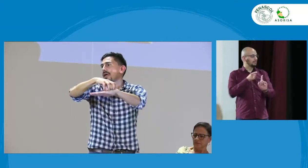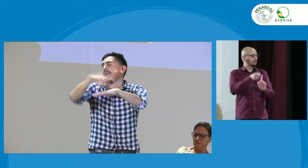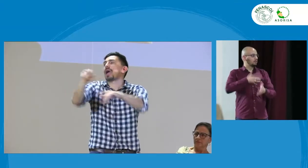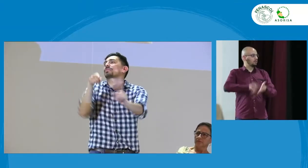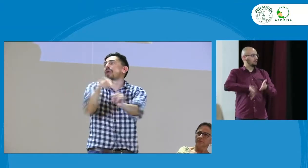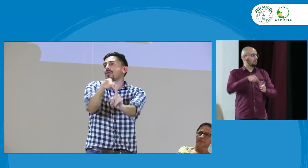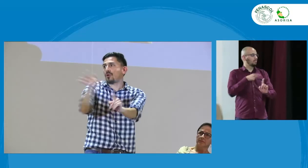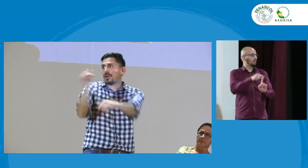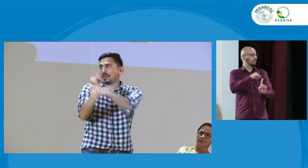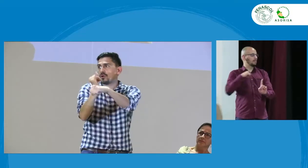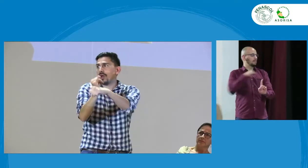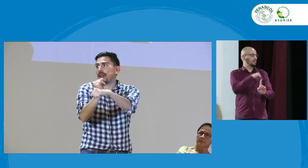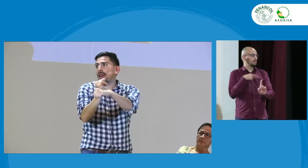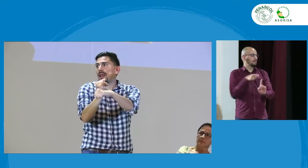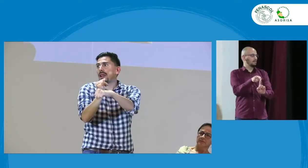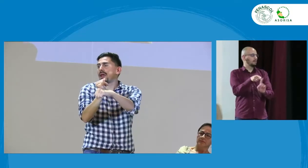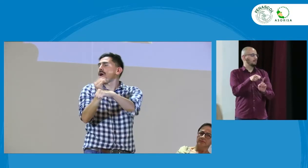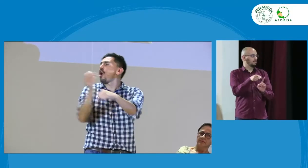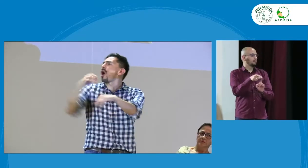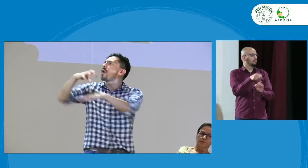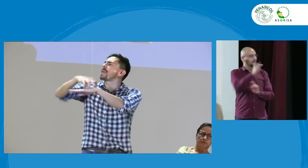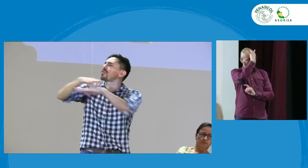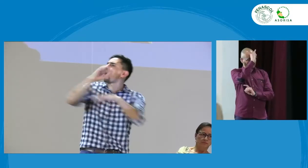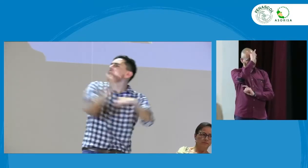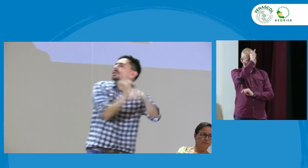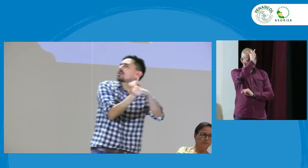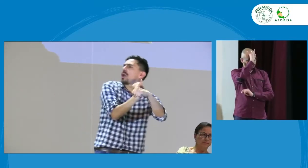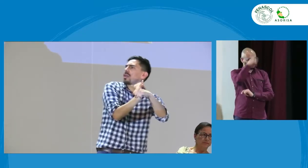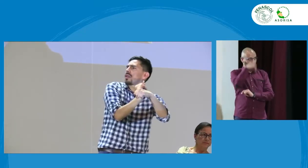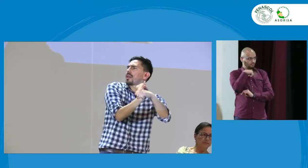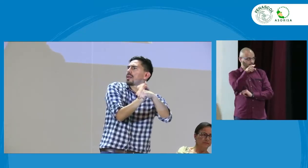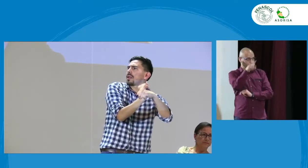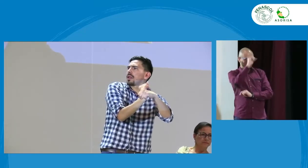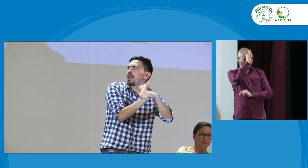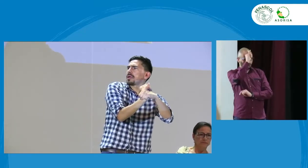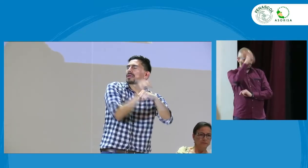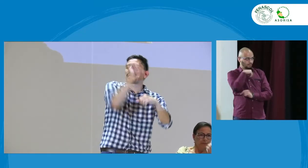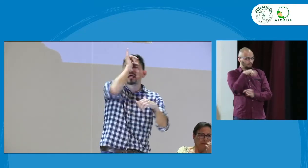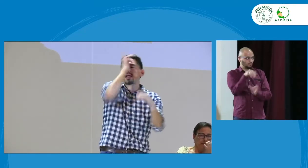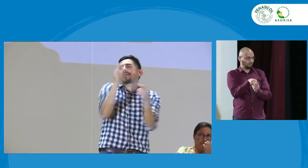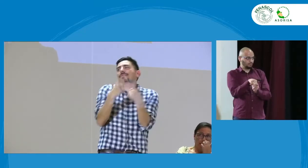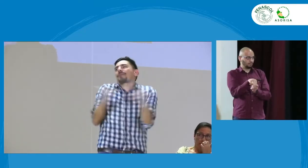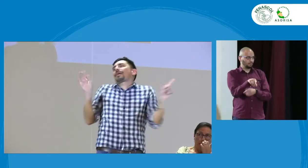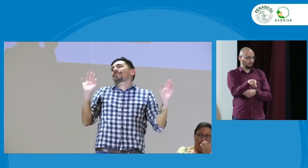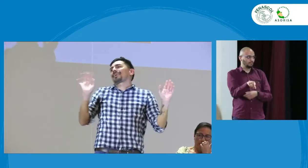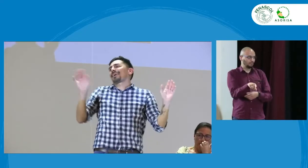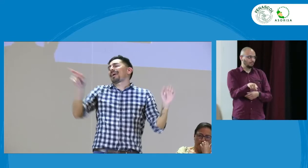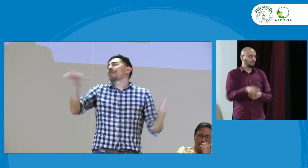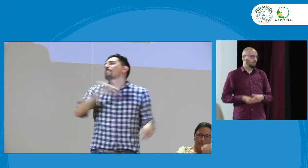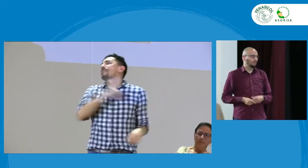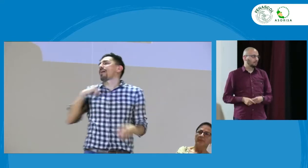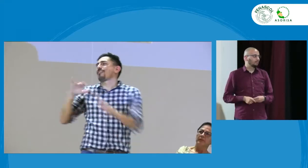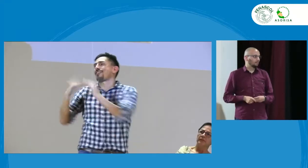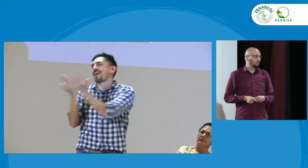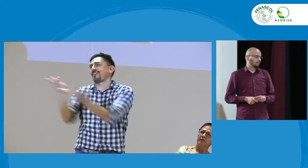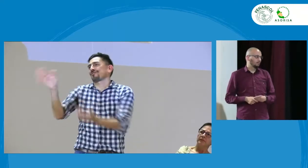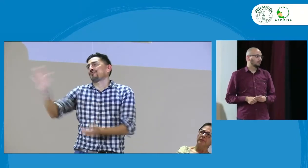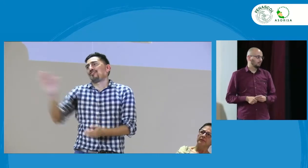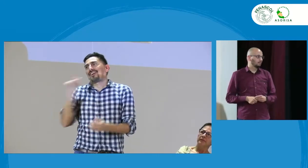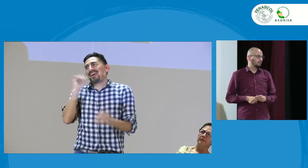al operador yo estoy con un operador pero con operador o con la institución ah bueno yo trabajo en el bueno es que es